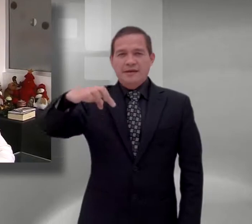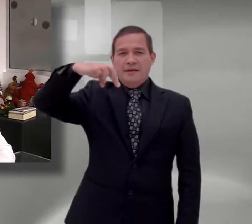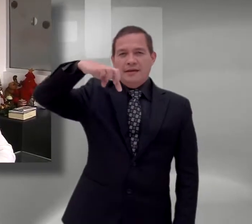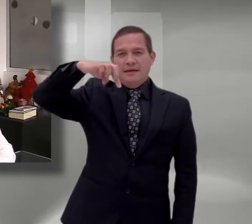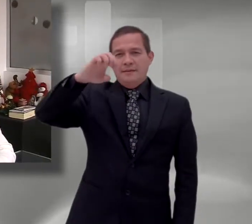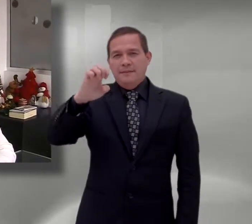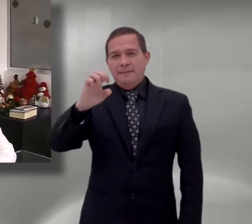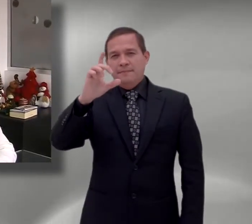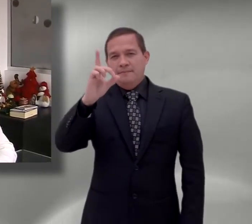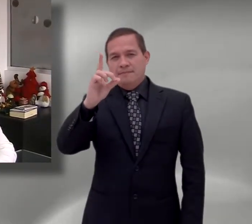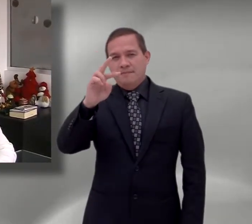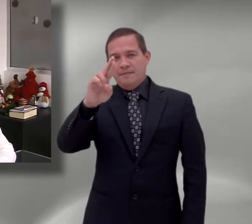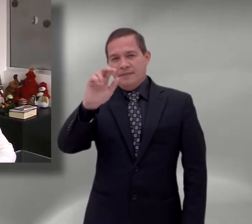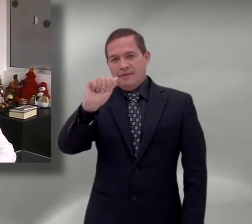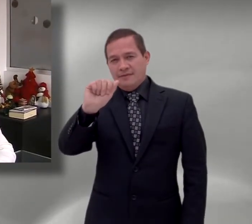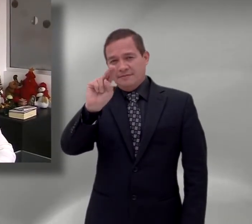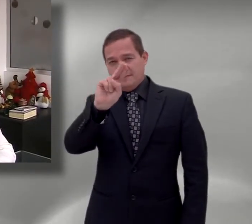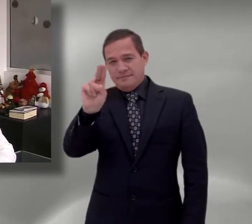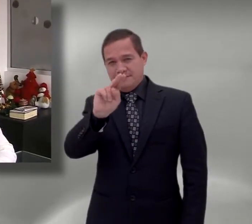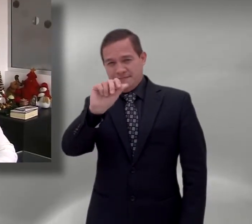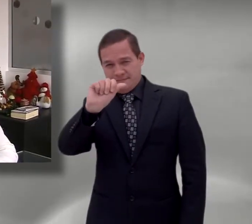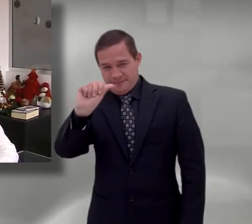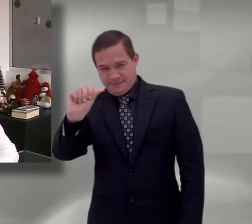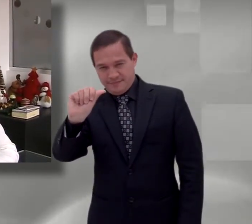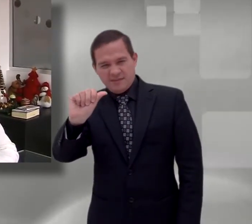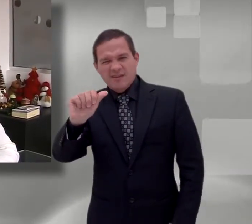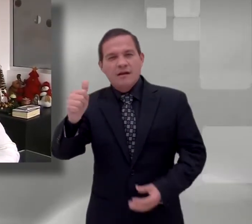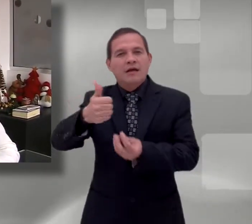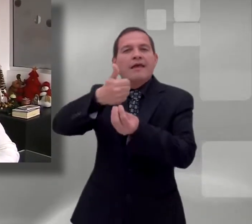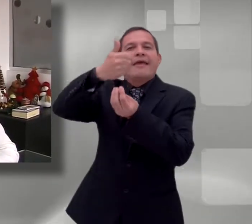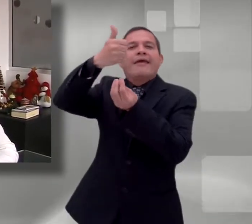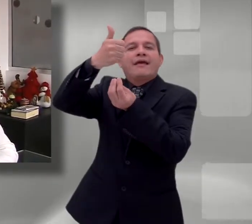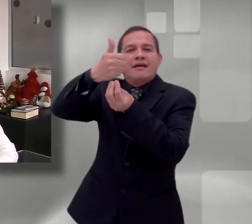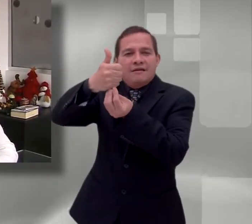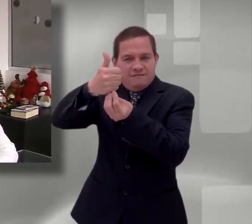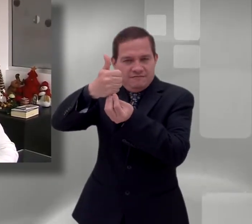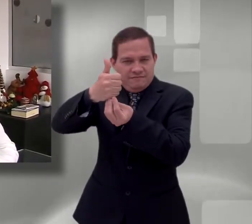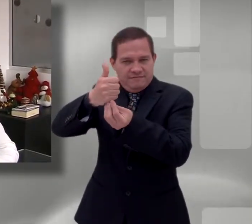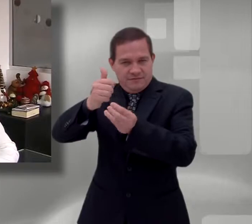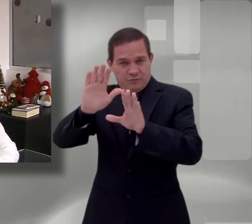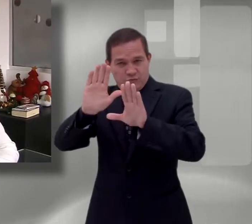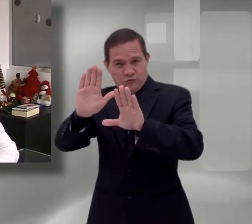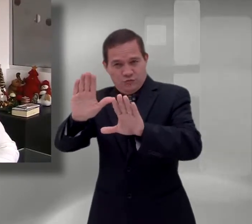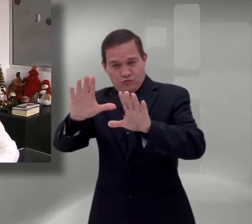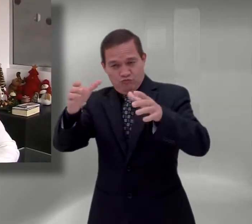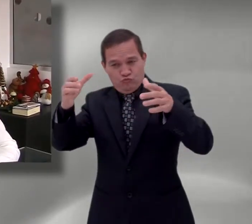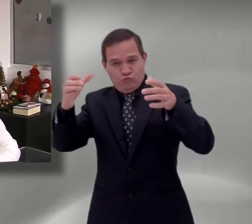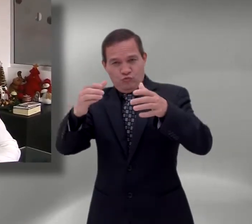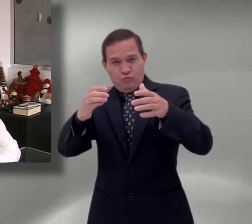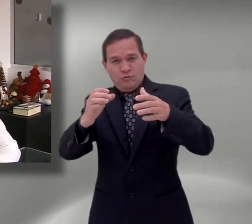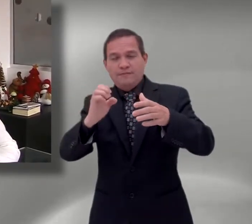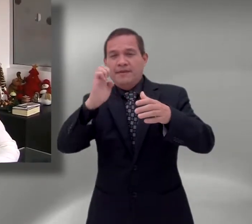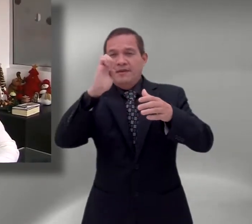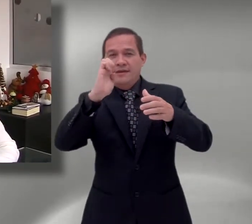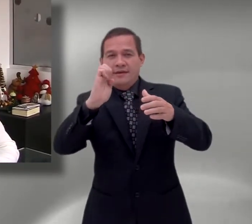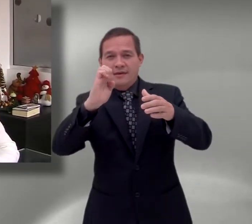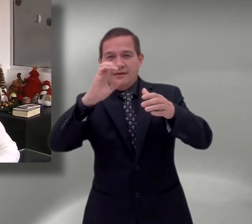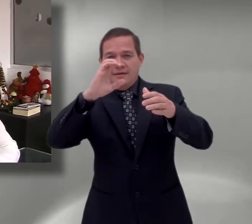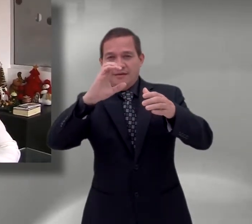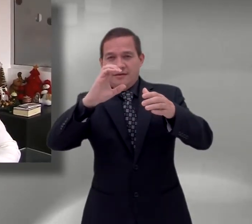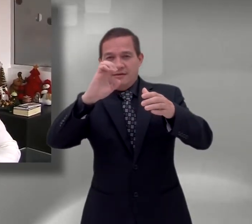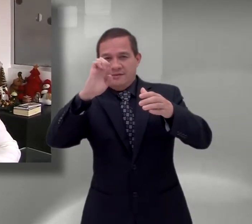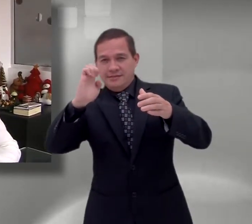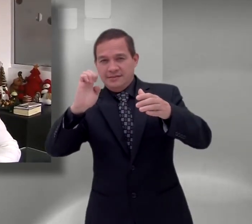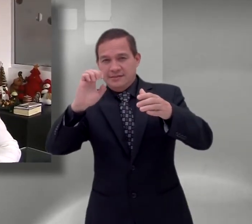para hablarles acerca de un proyecto muy importante para esta universidad, el Centro Virtual de Escritura, Lenguaje y